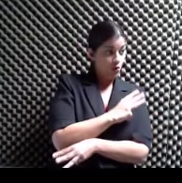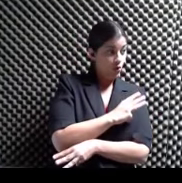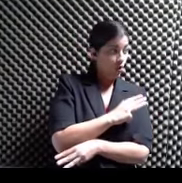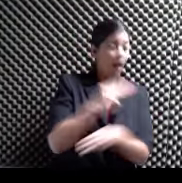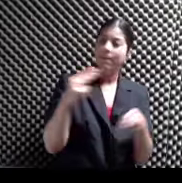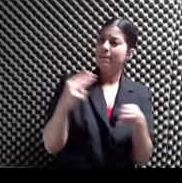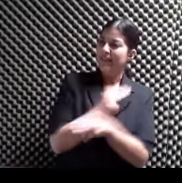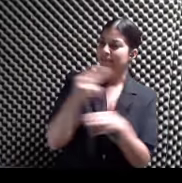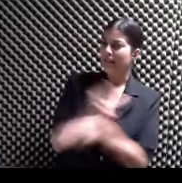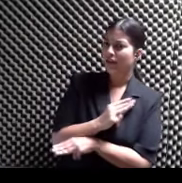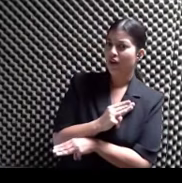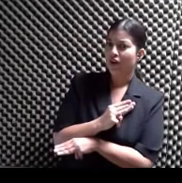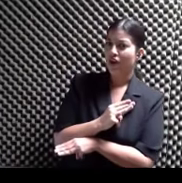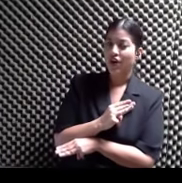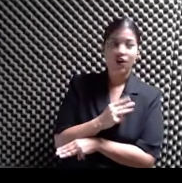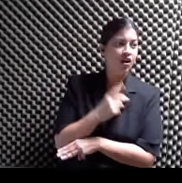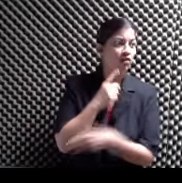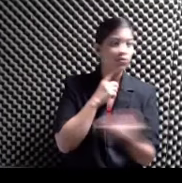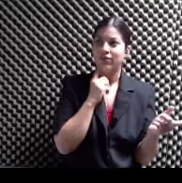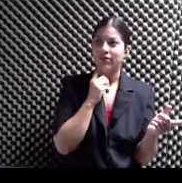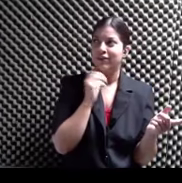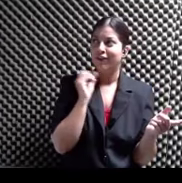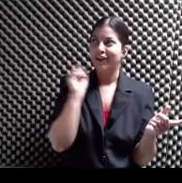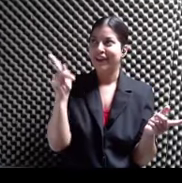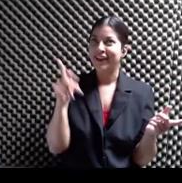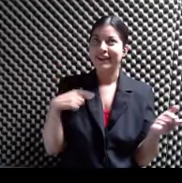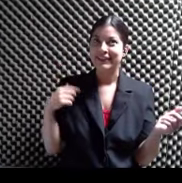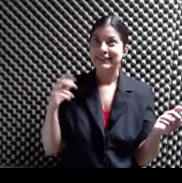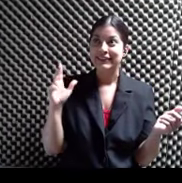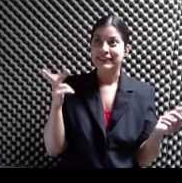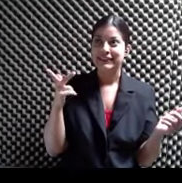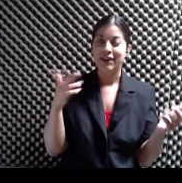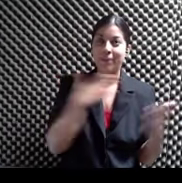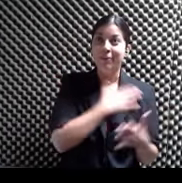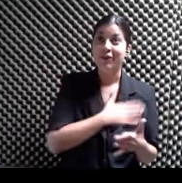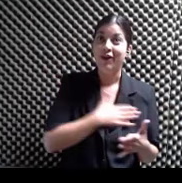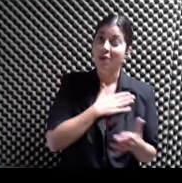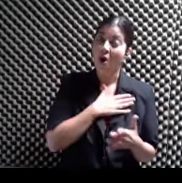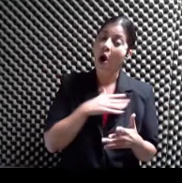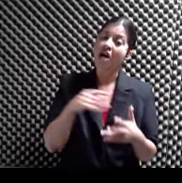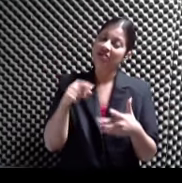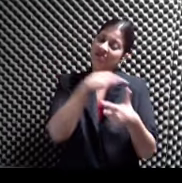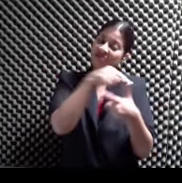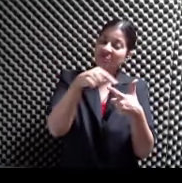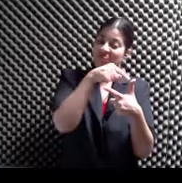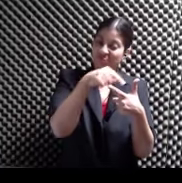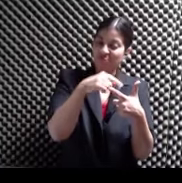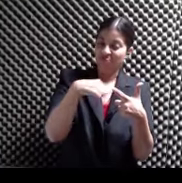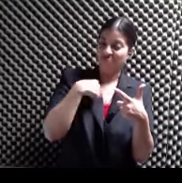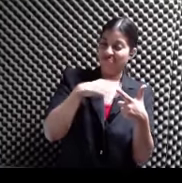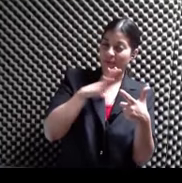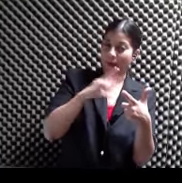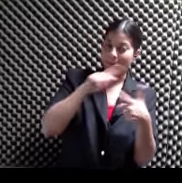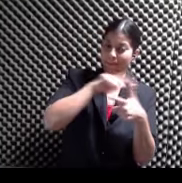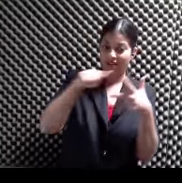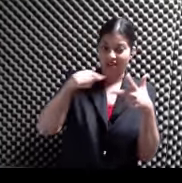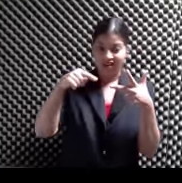Matemático también Solo bien La tercera Por favor Porque con las otras Dos me ataño Pero ¿Cómo encaja La matemática aquí?